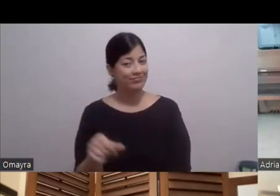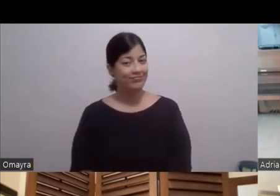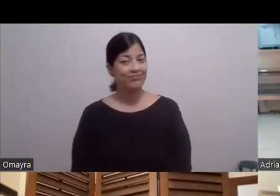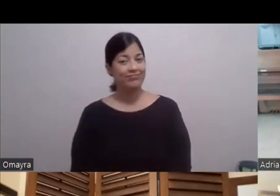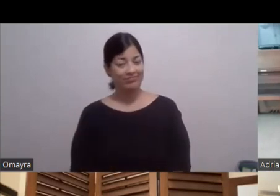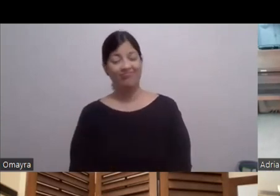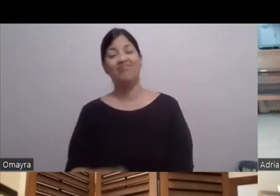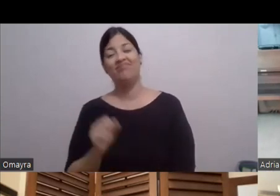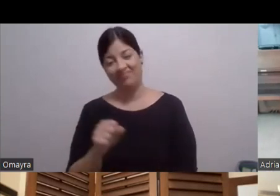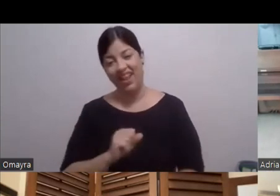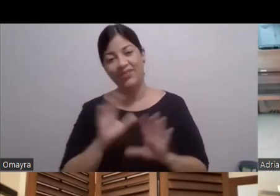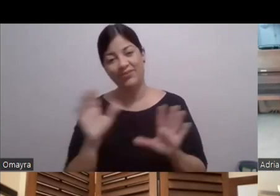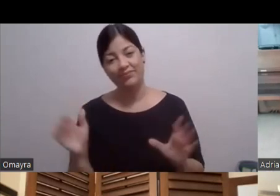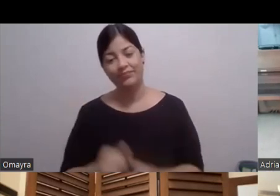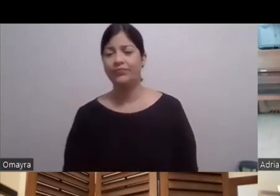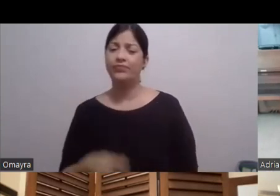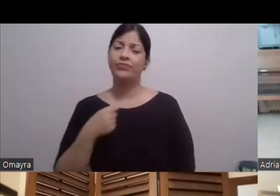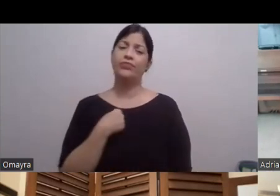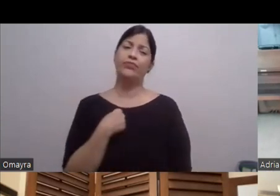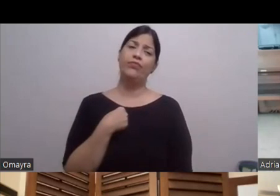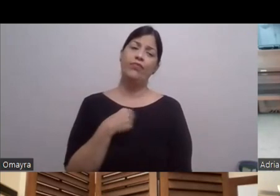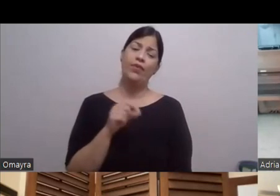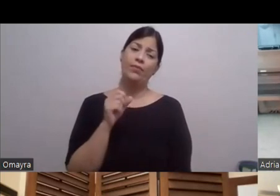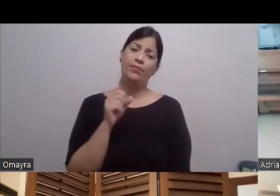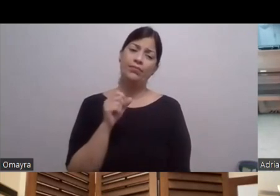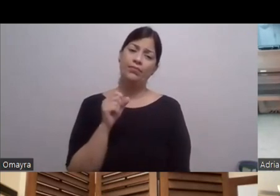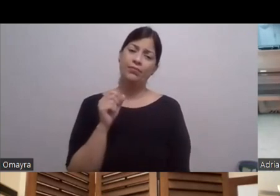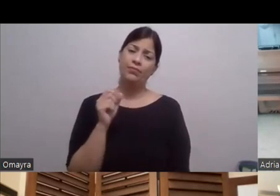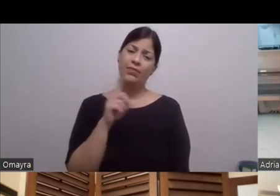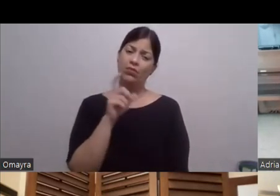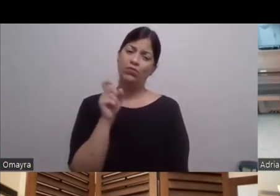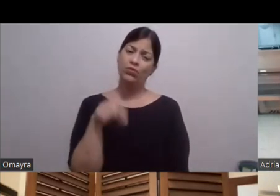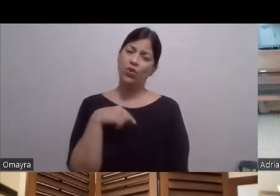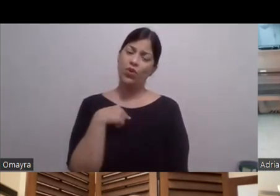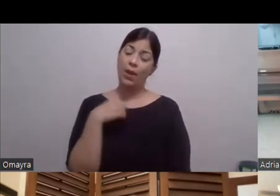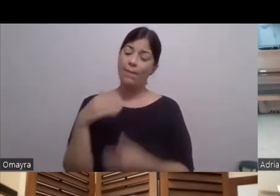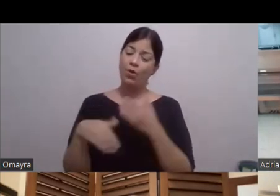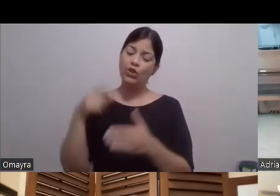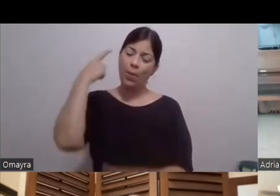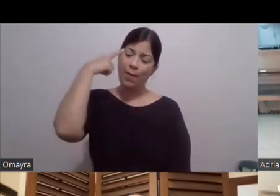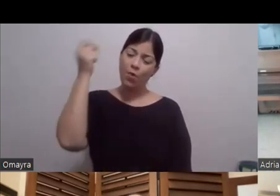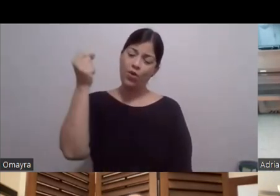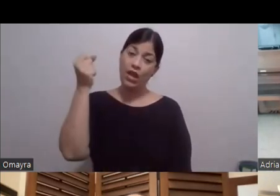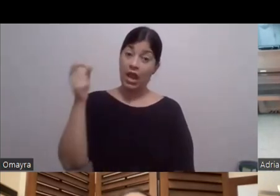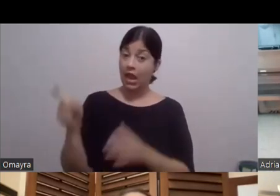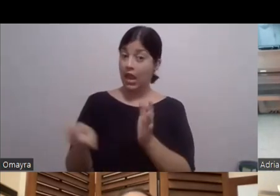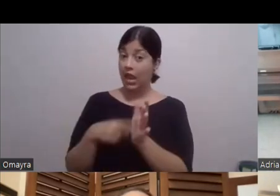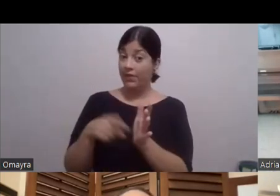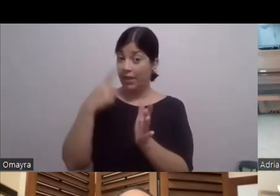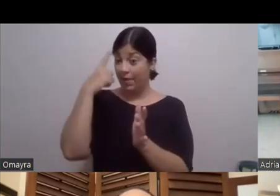Me pregunto Me pregunto Néstor El proceso de memoria Algunas veces La memoria Te dan el libreto